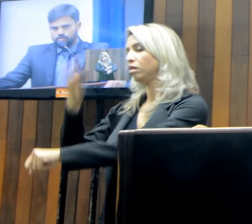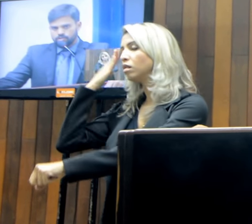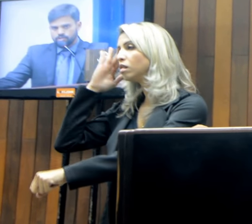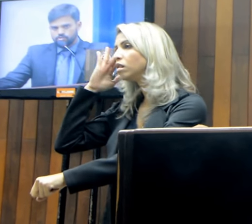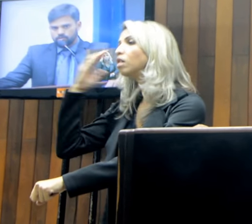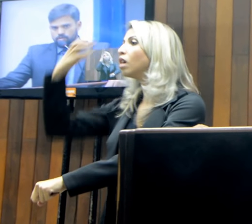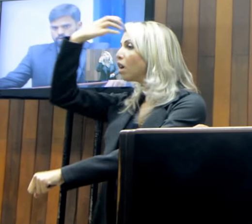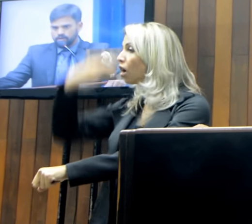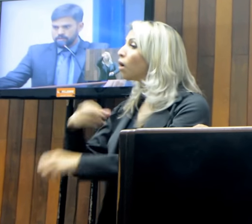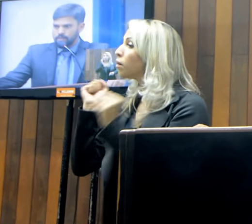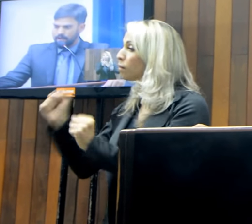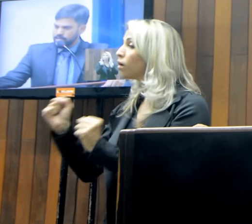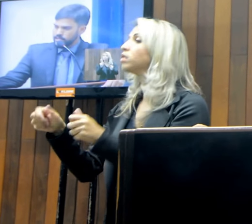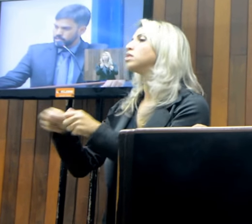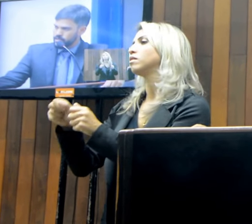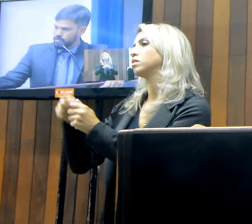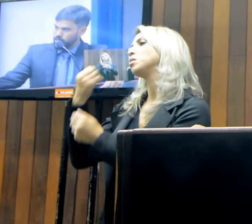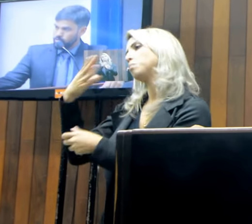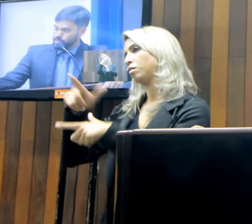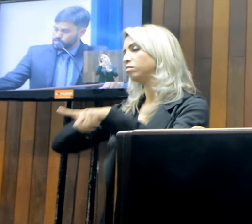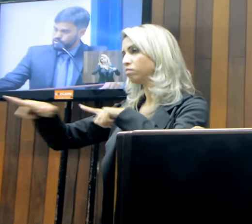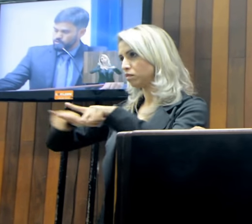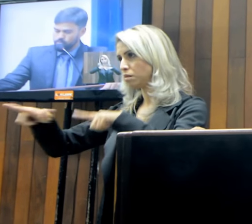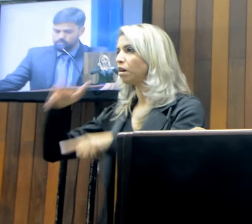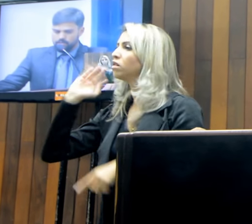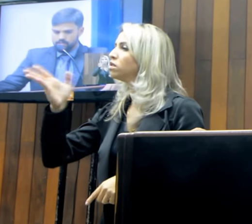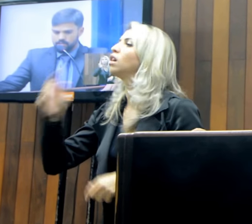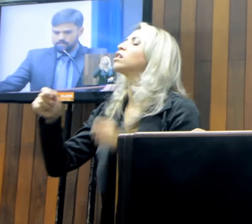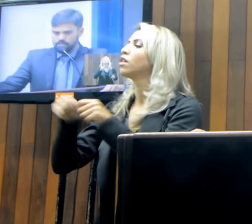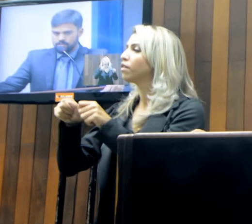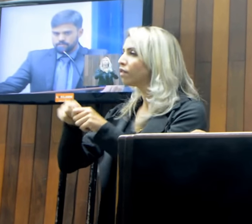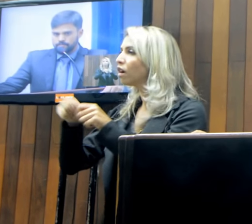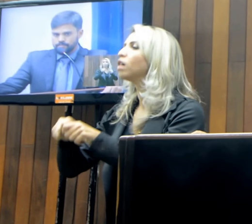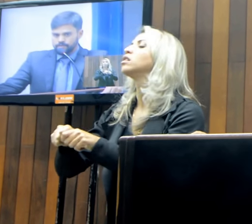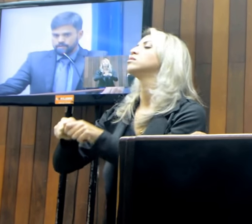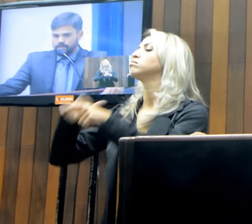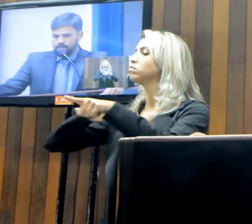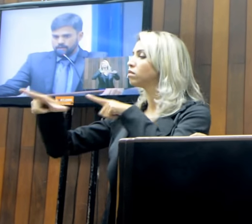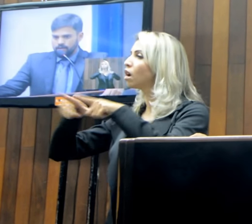posso estar somando ainda mais, mas que já somo para a cidade aqui,